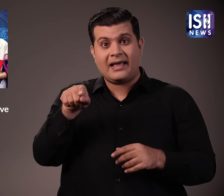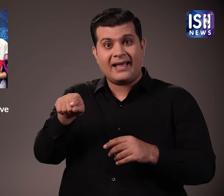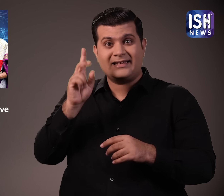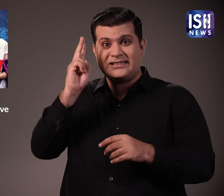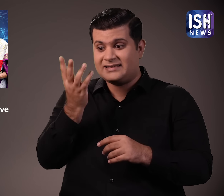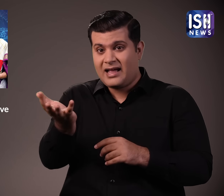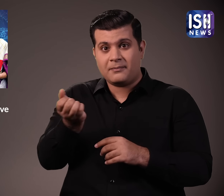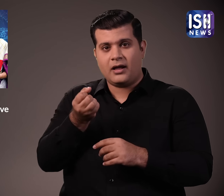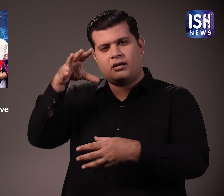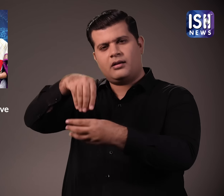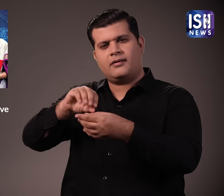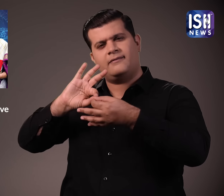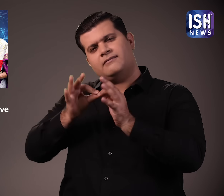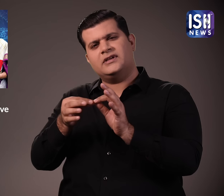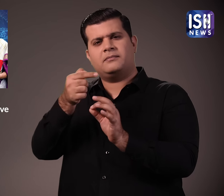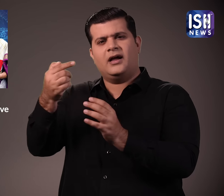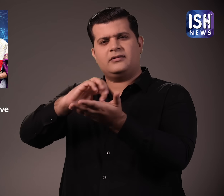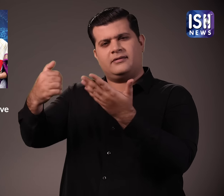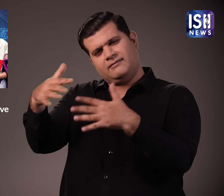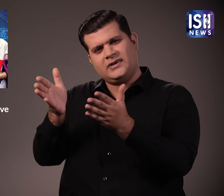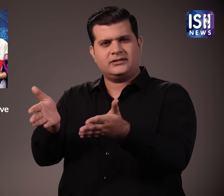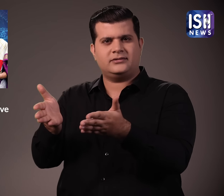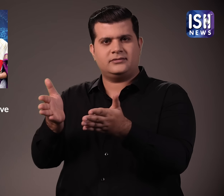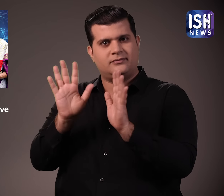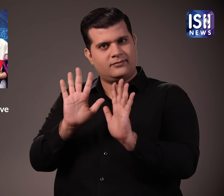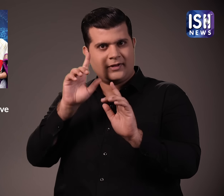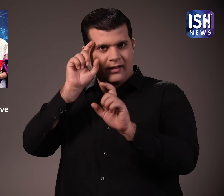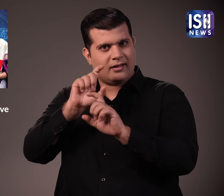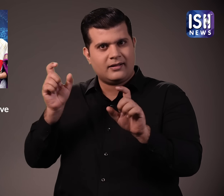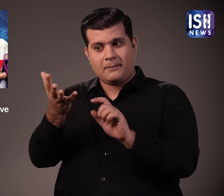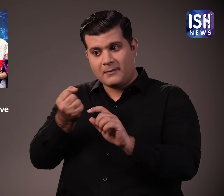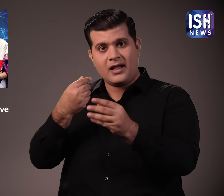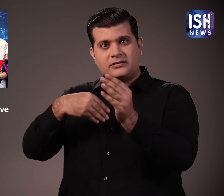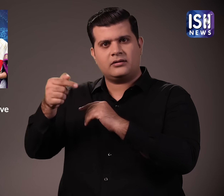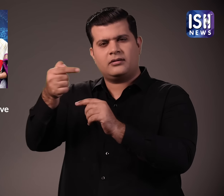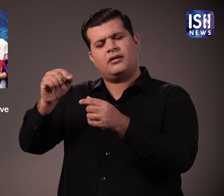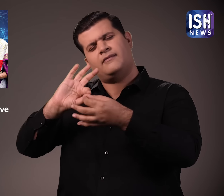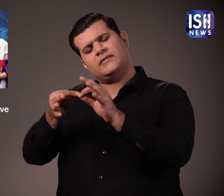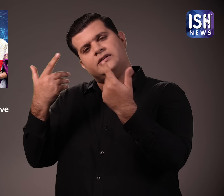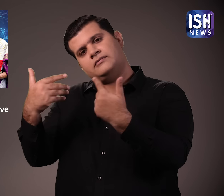STT का भुक्तान शेर खरीते या बेचते समय किया जाता है, आशा है कि अब अंदर स्पष्ट हो गया होगा,